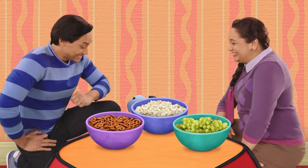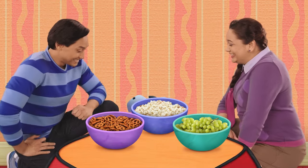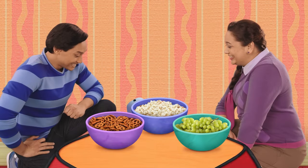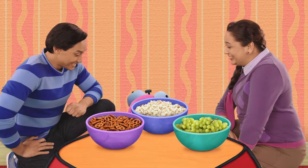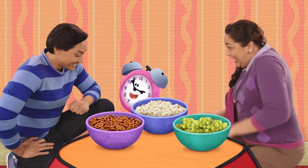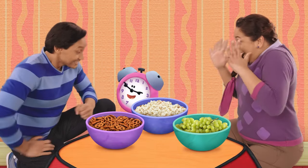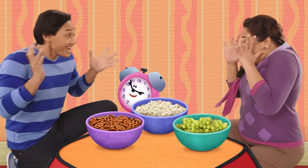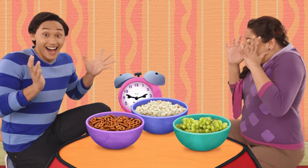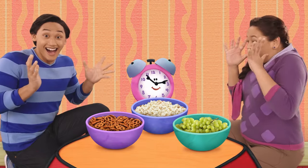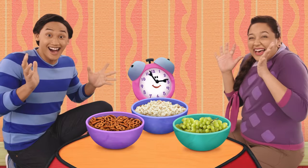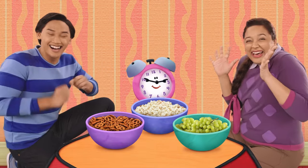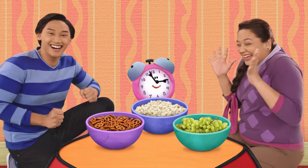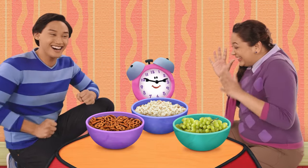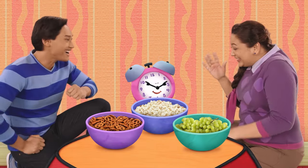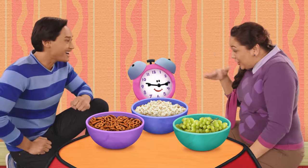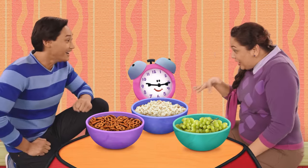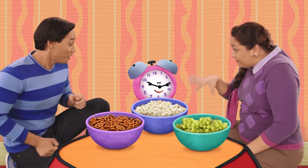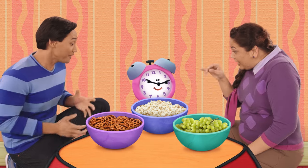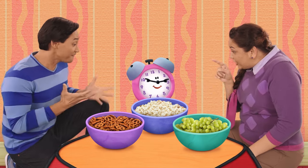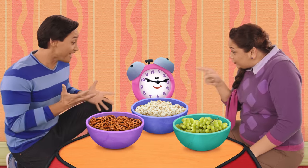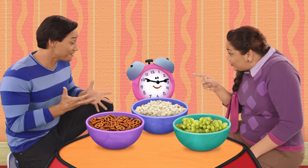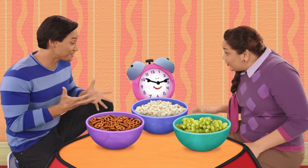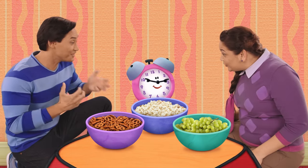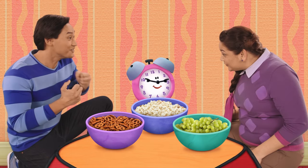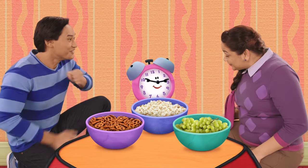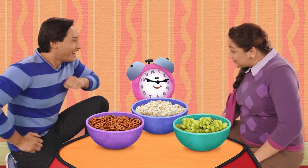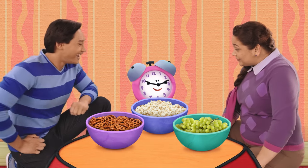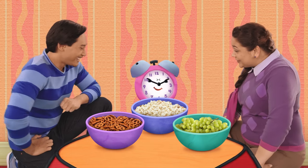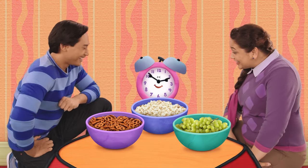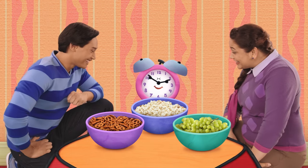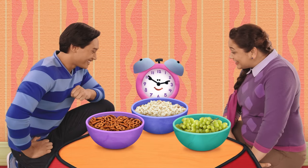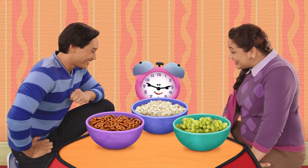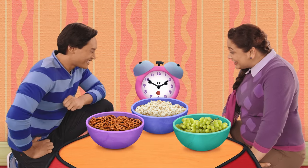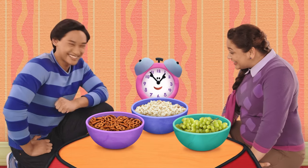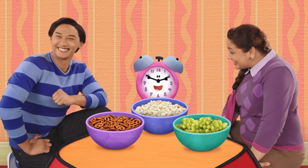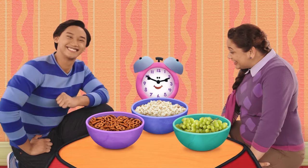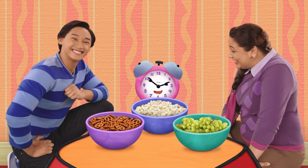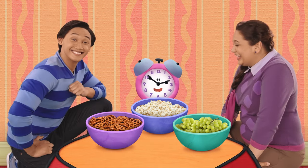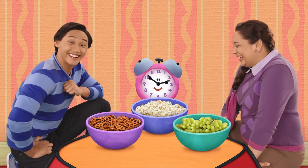¡Hola! ¡Ja! ¡Ja, ja, ¡Te encontramos! ¡Me encontraron!